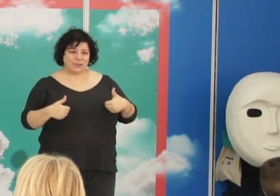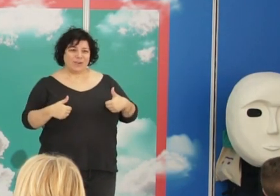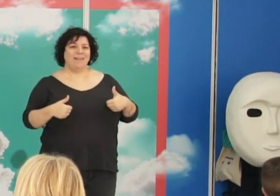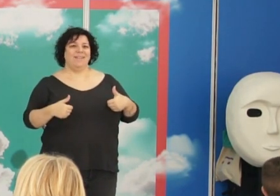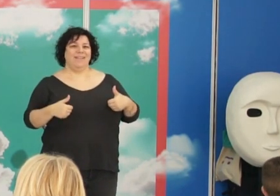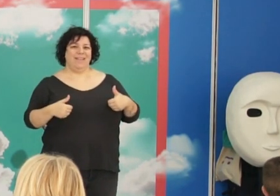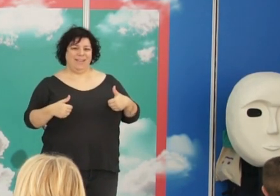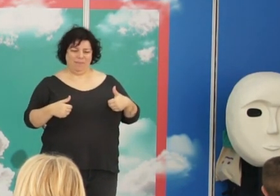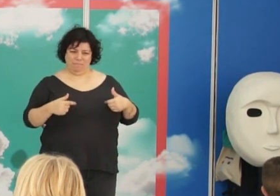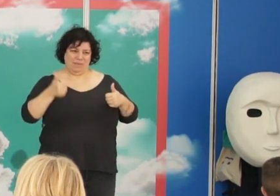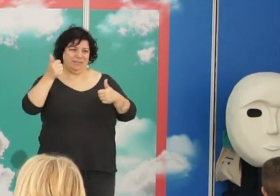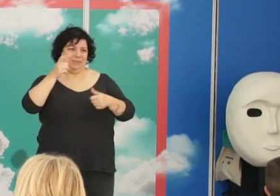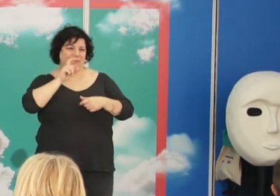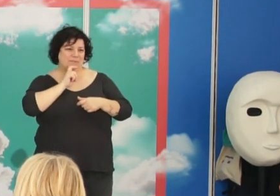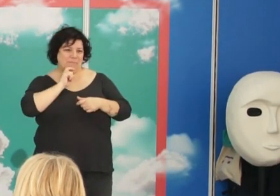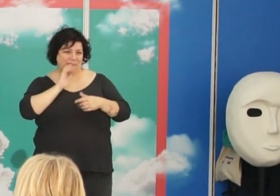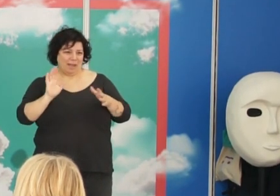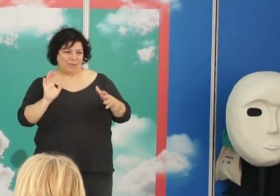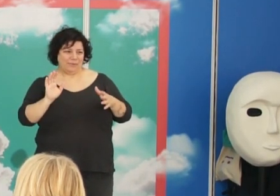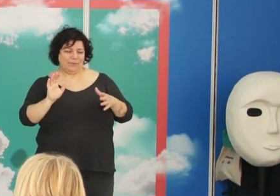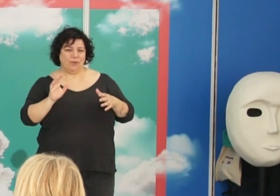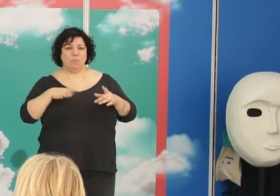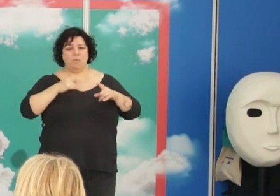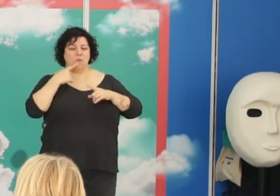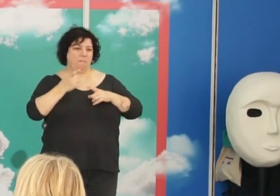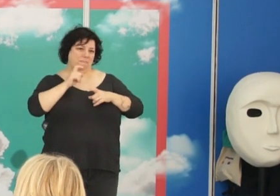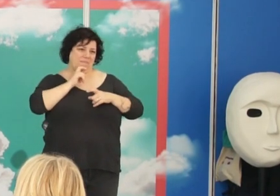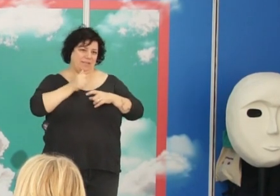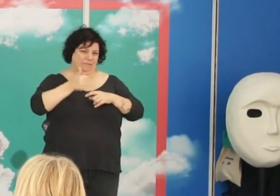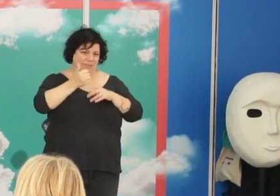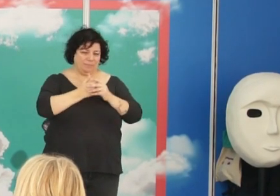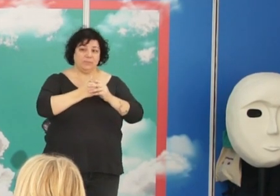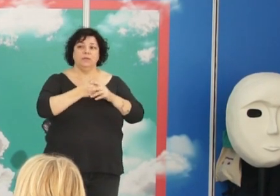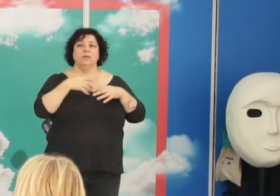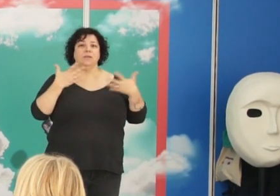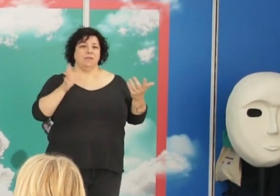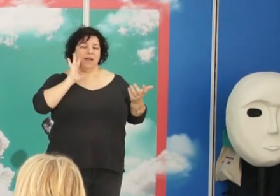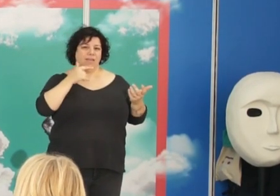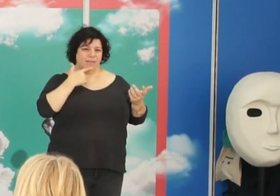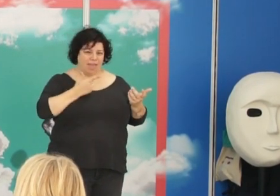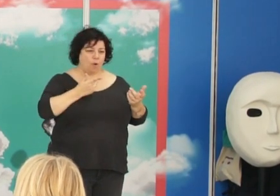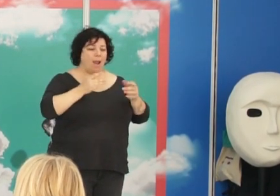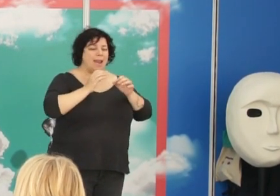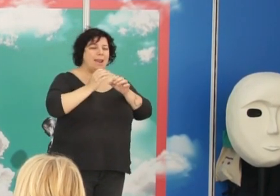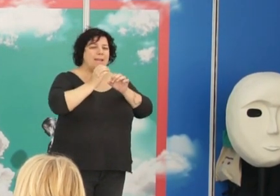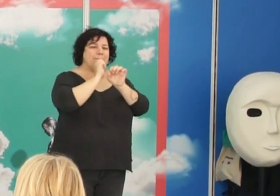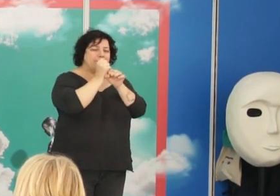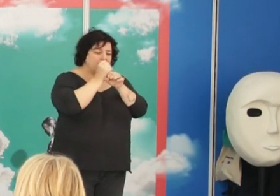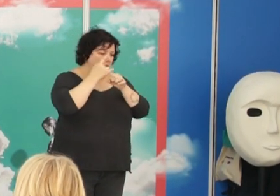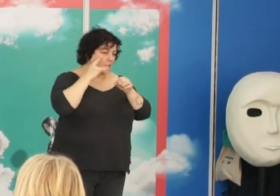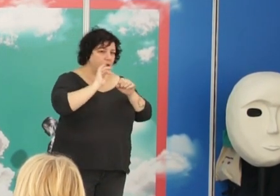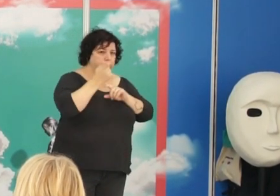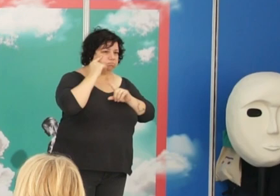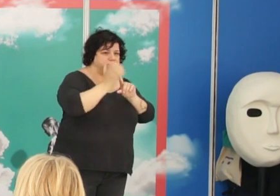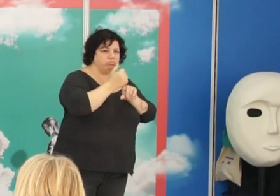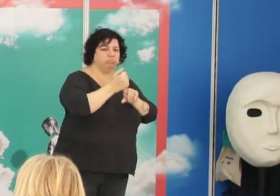complicado, ¿no? O podemos complicarlo un poco más. Decía antes, descubrió la microglía, y lo podemos dejar así